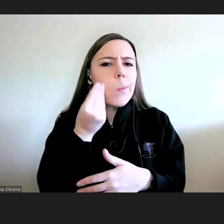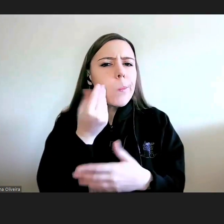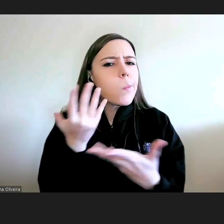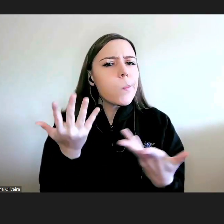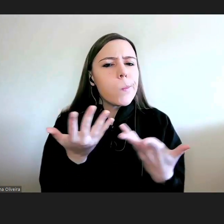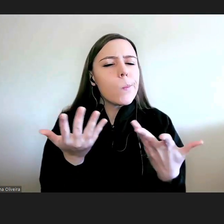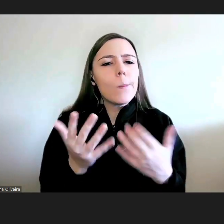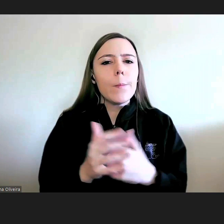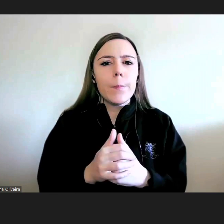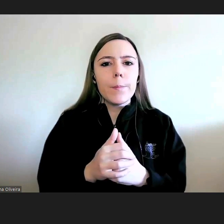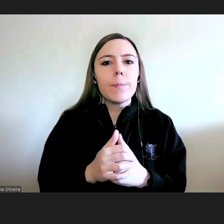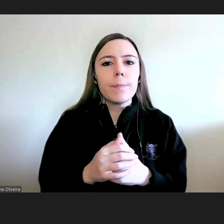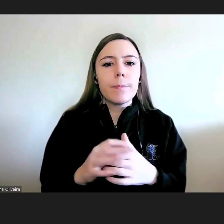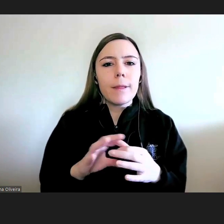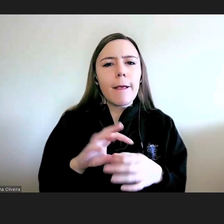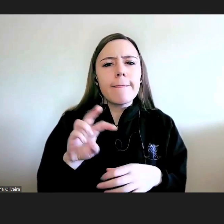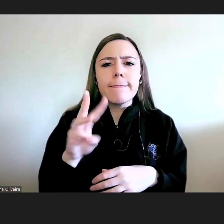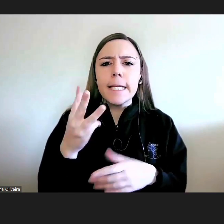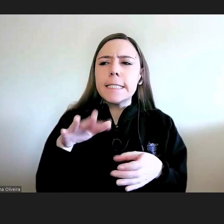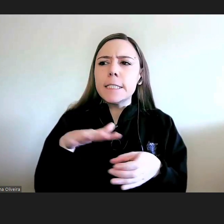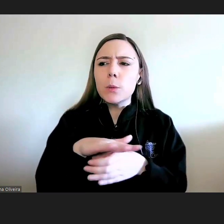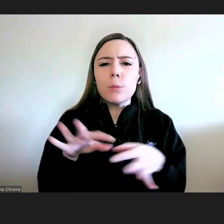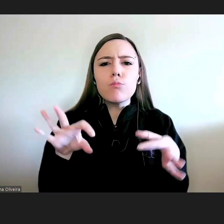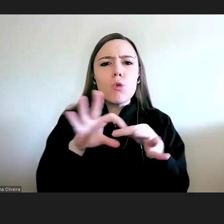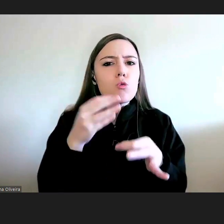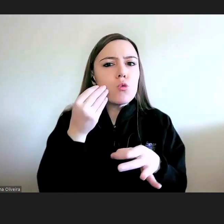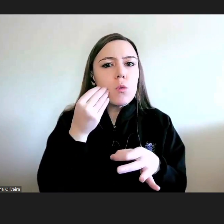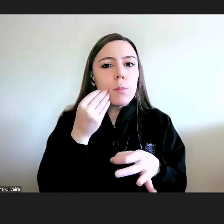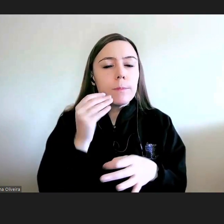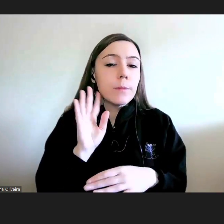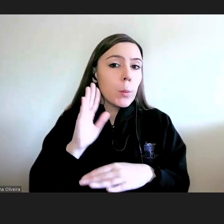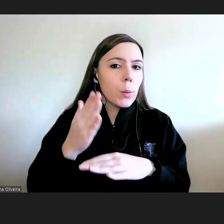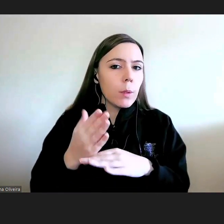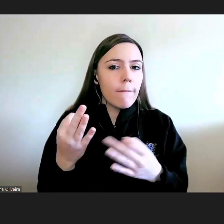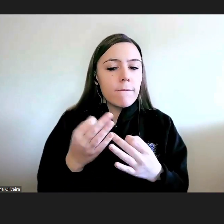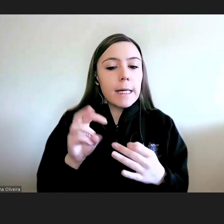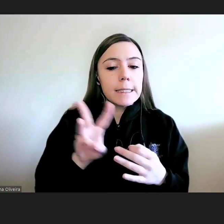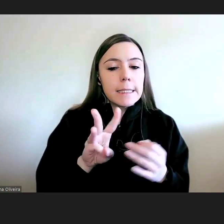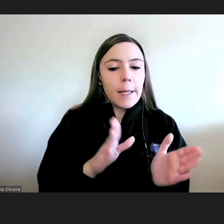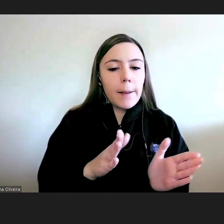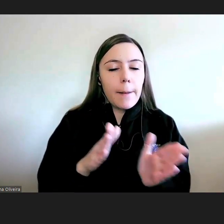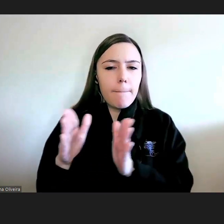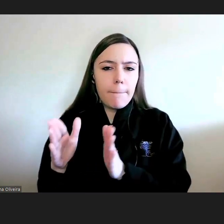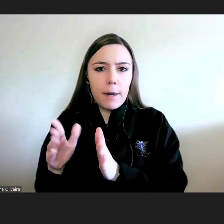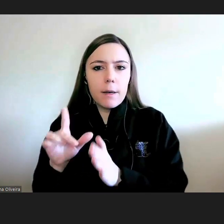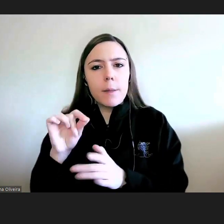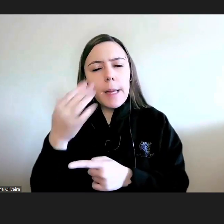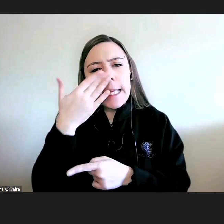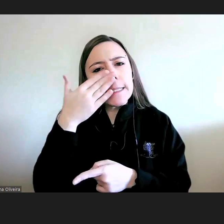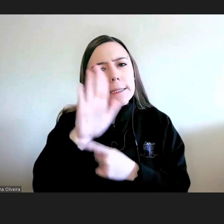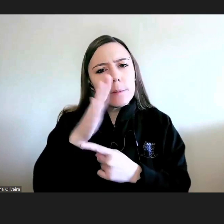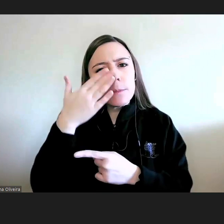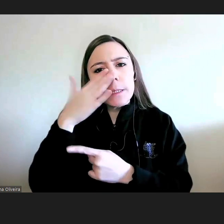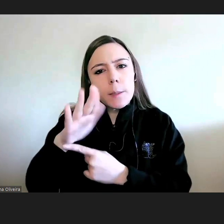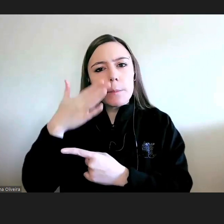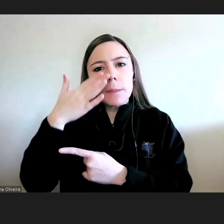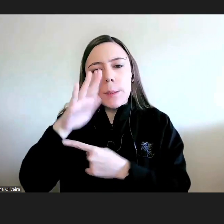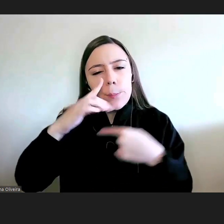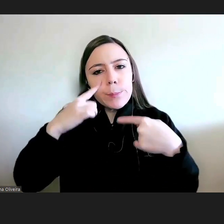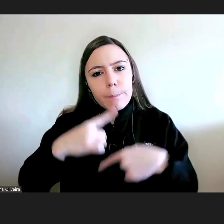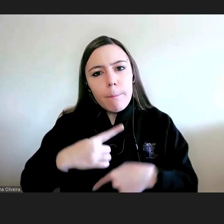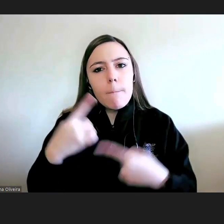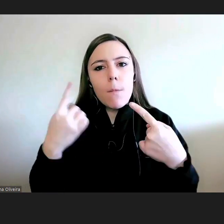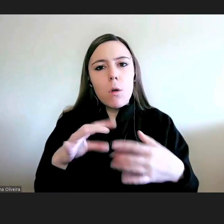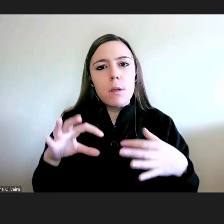destas três realidades. E, finalmente, numa terceira parte, deixaria alguns exemplos ilustrativos em várias